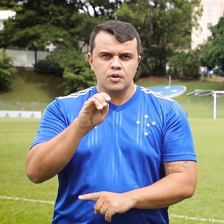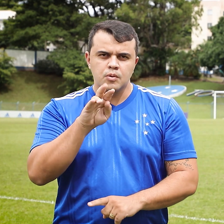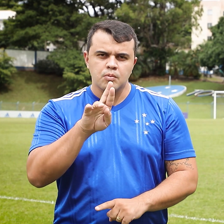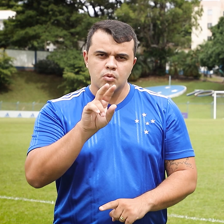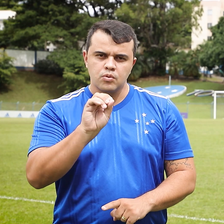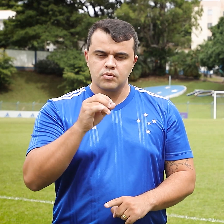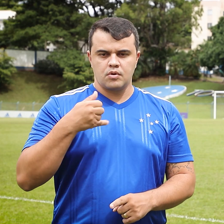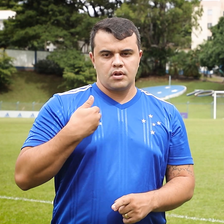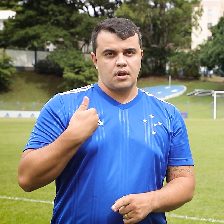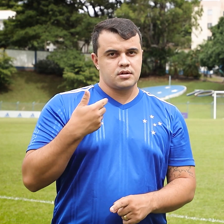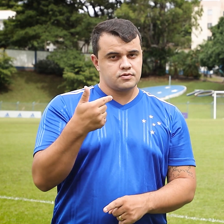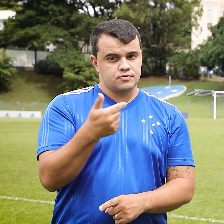em 2020.